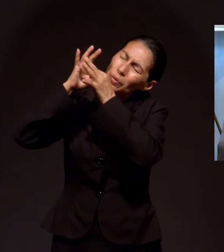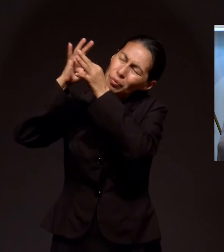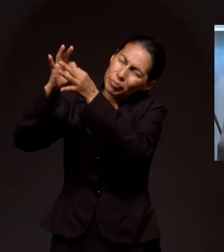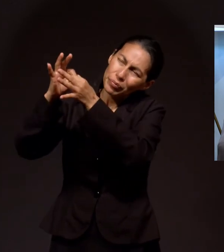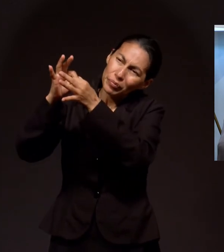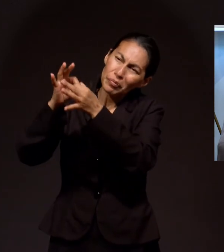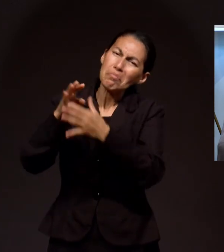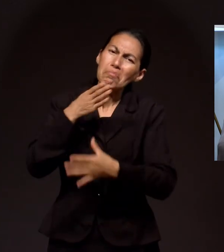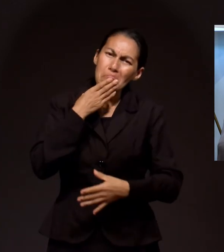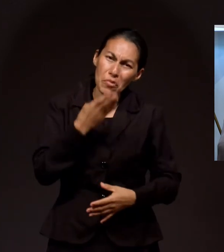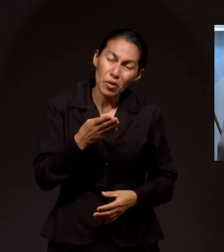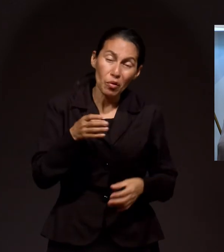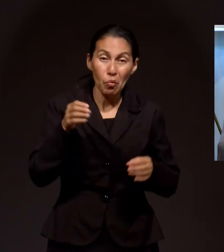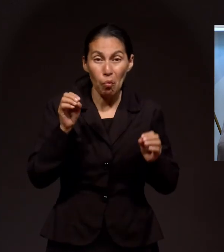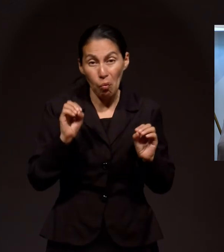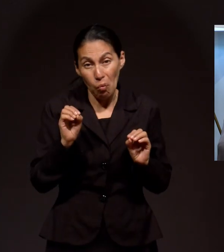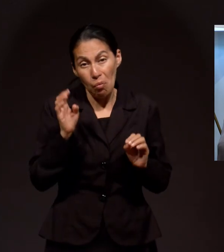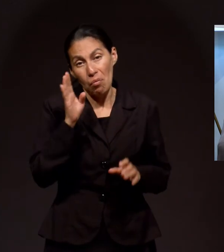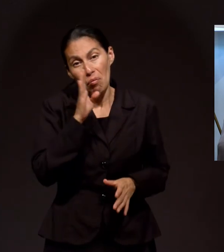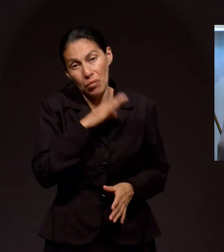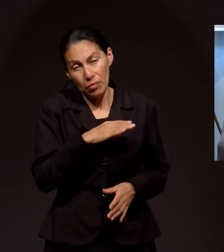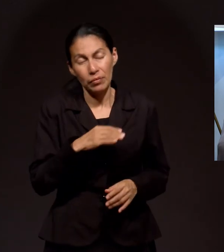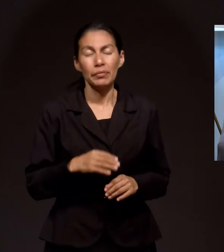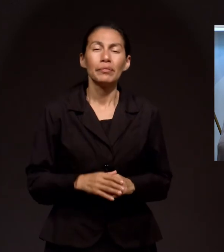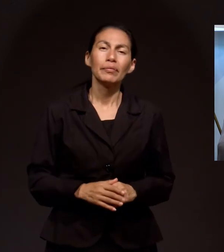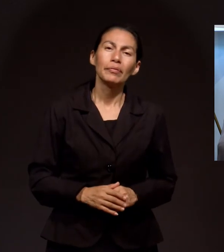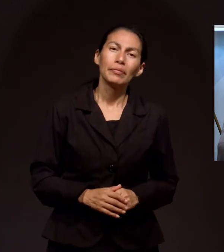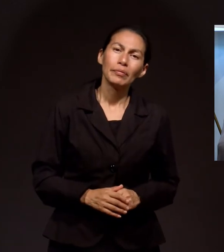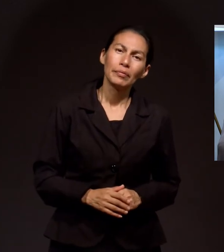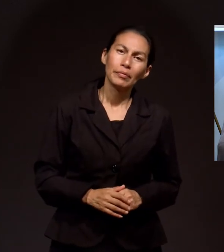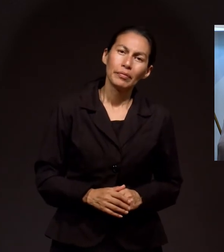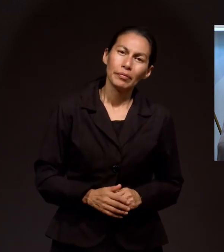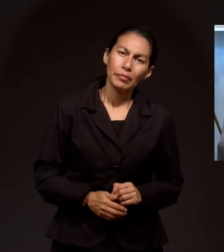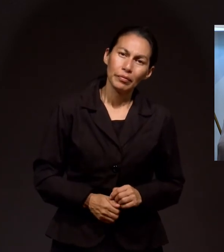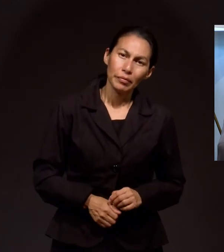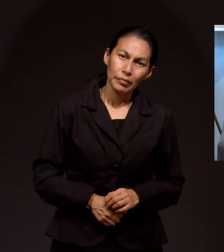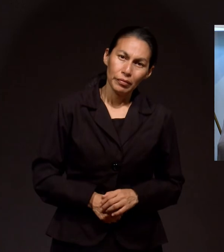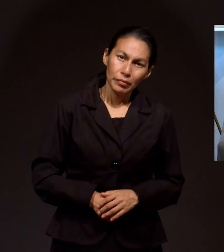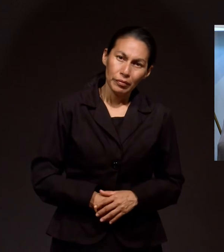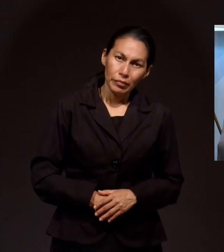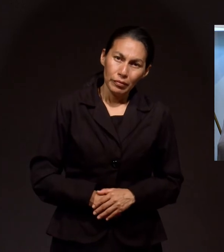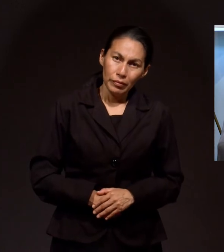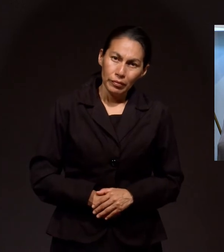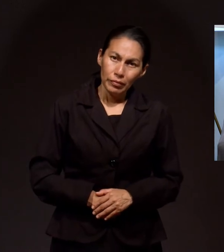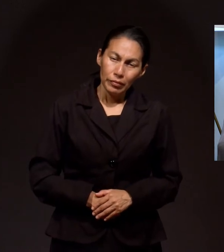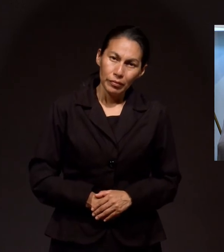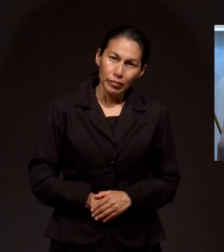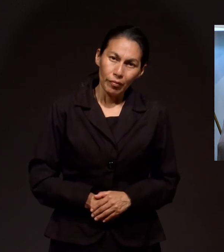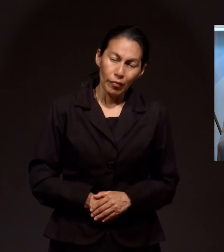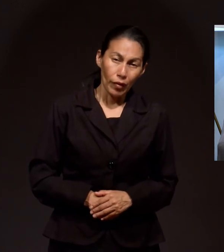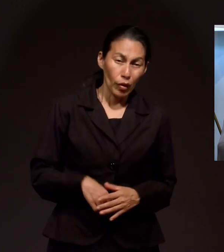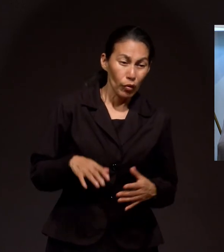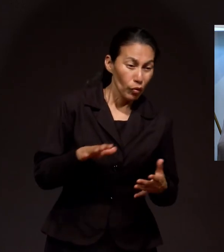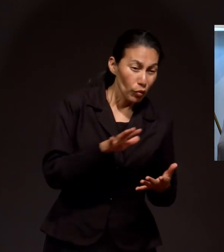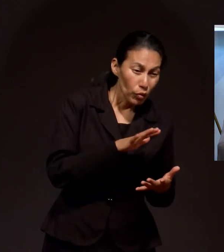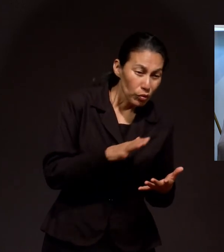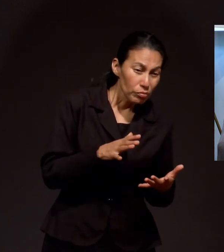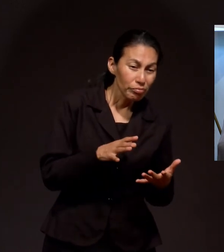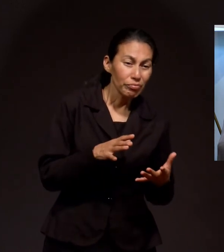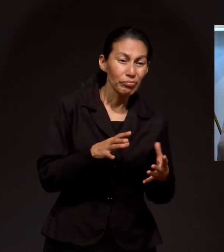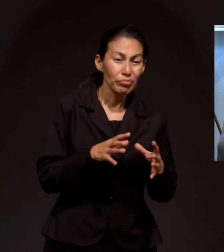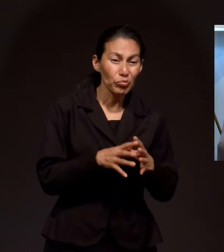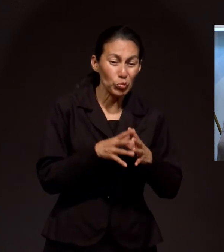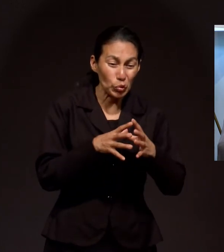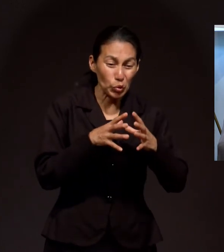Dios en las buenas y en las malas. Porque esto va